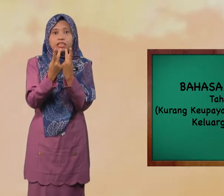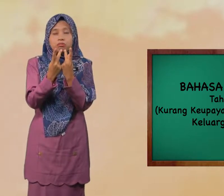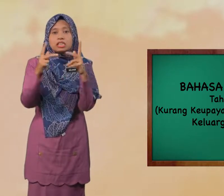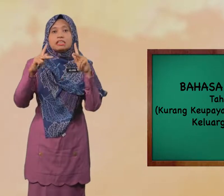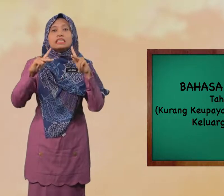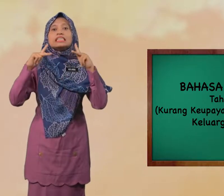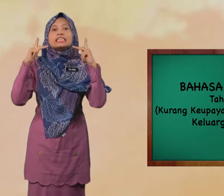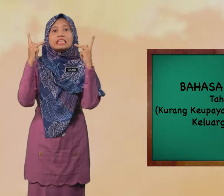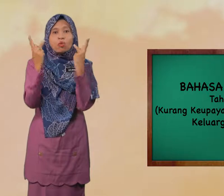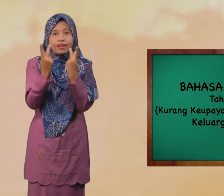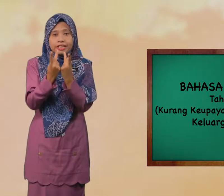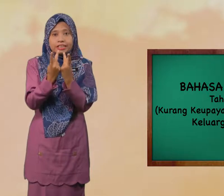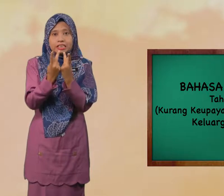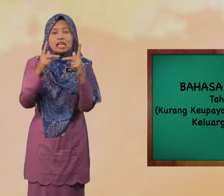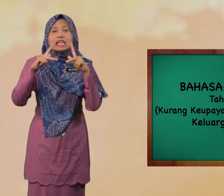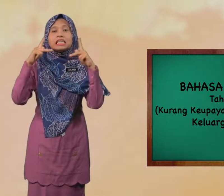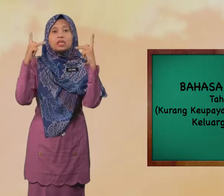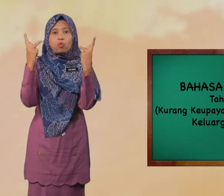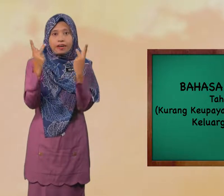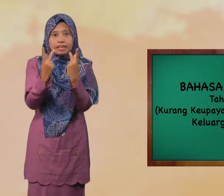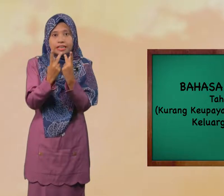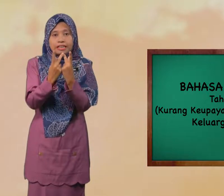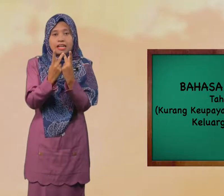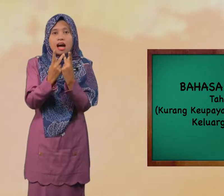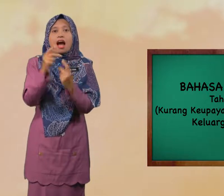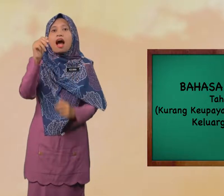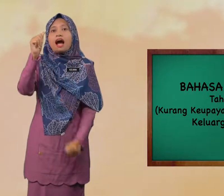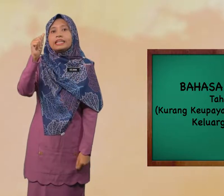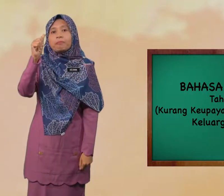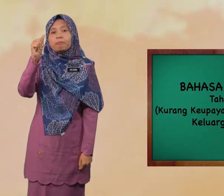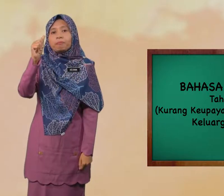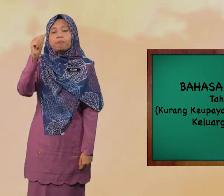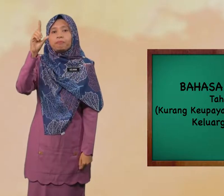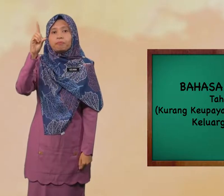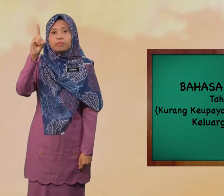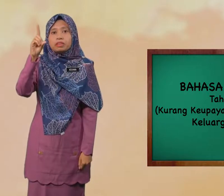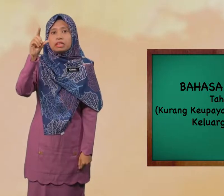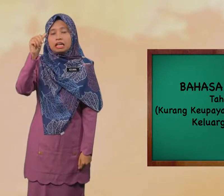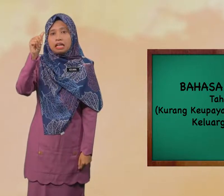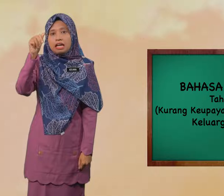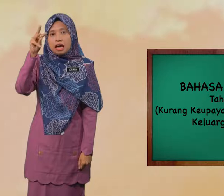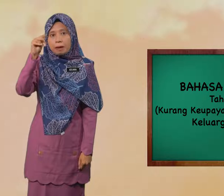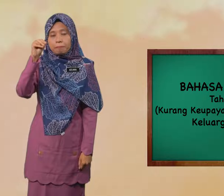semula Keluarga Keluarga Adam A-M